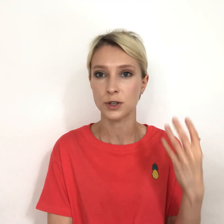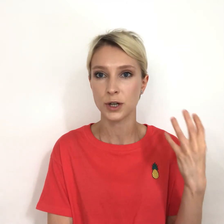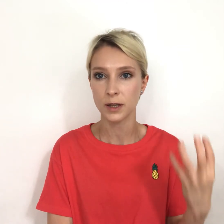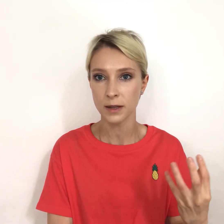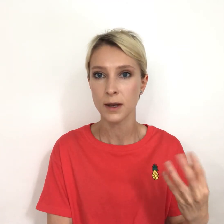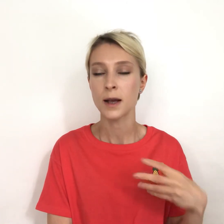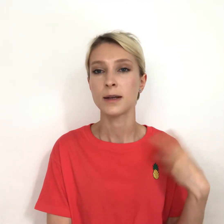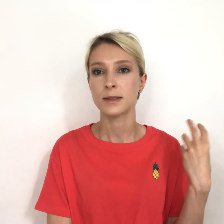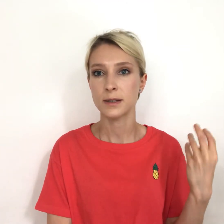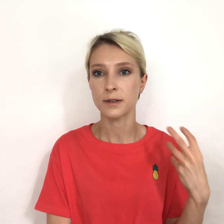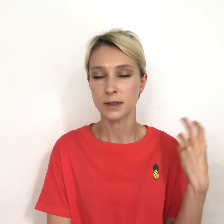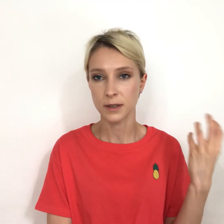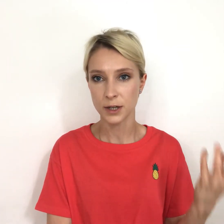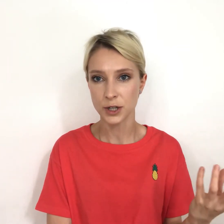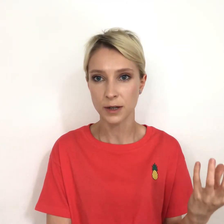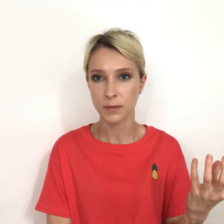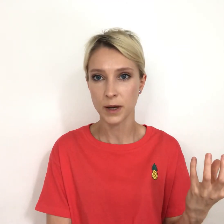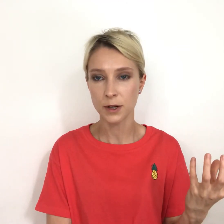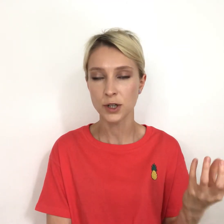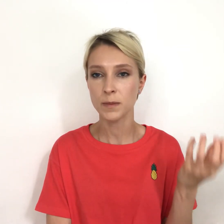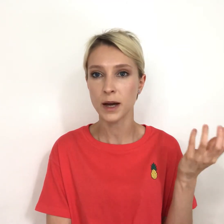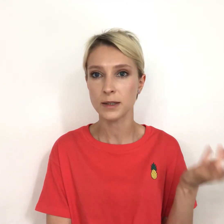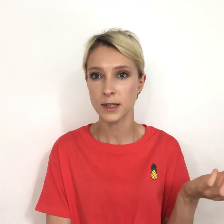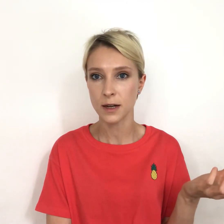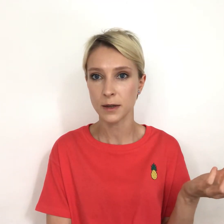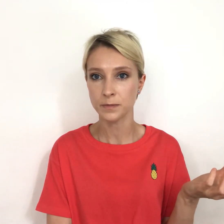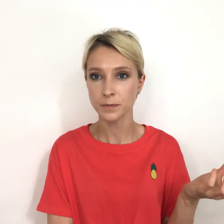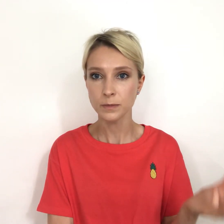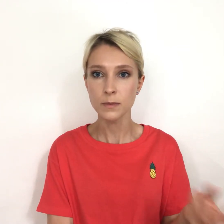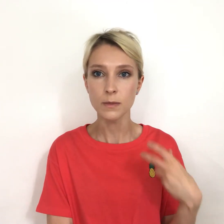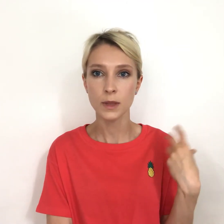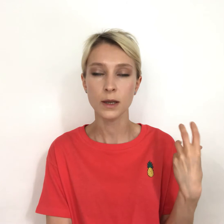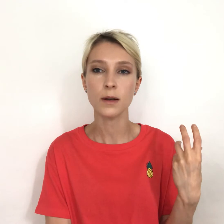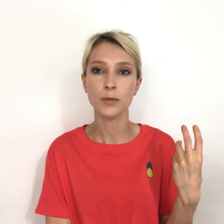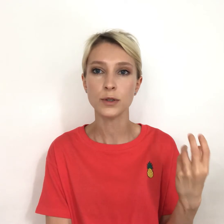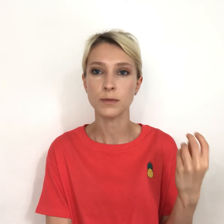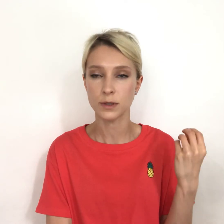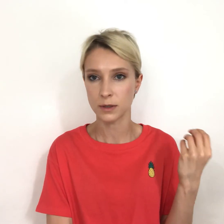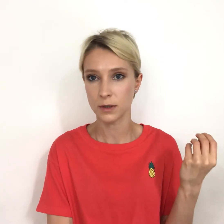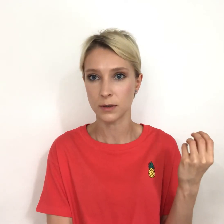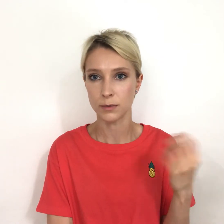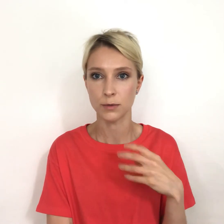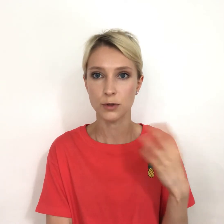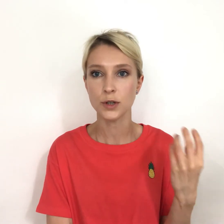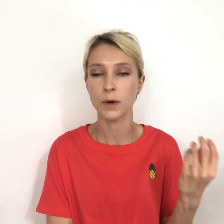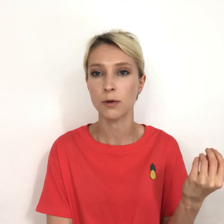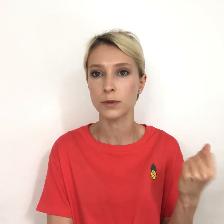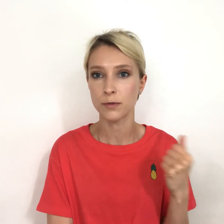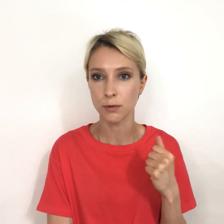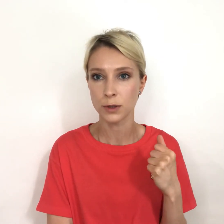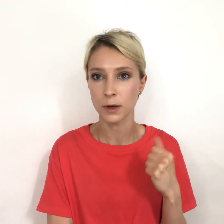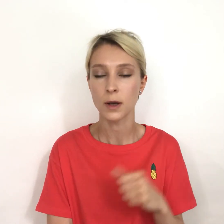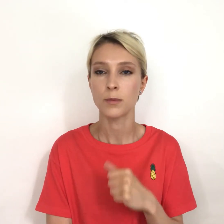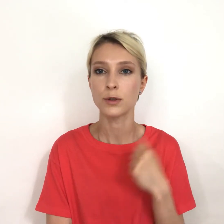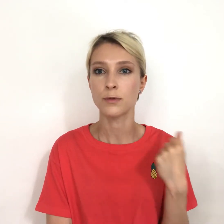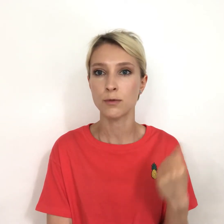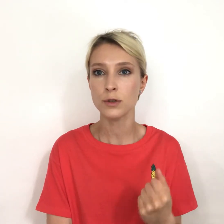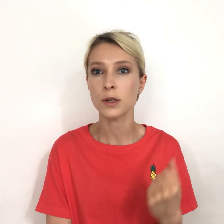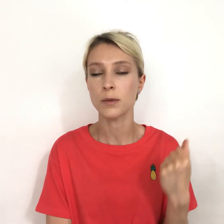шоколад с не жареными орешками отдельно и, допустим, с кусочком какого-то фрукта. Будет вкусно и